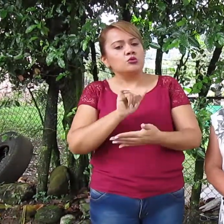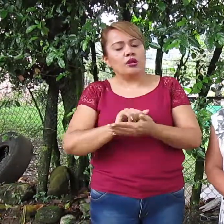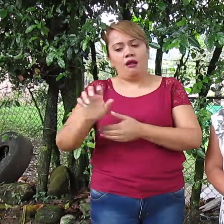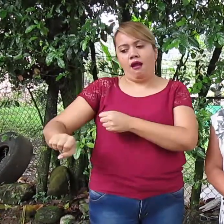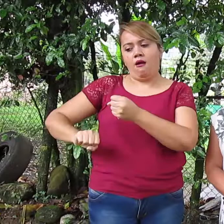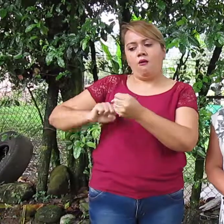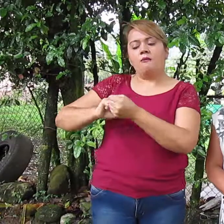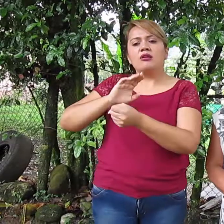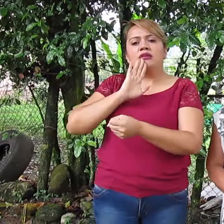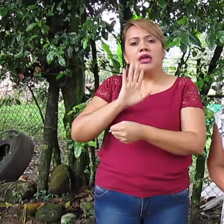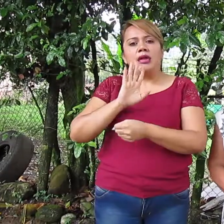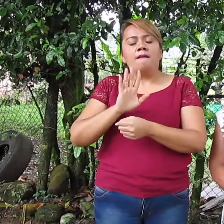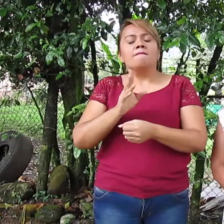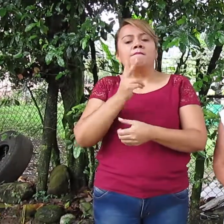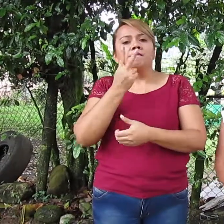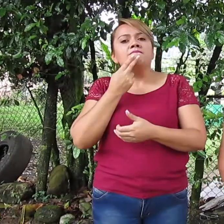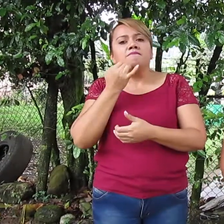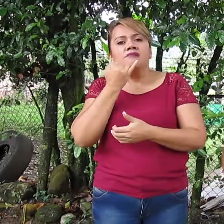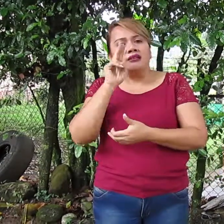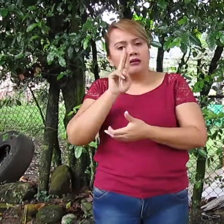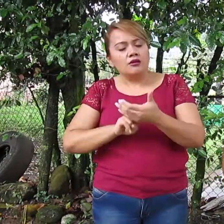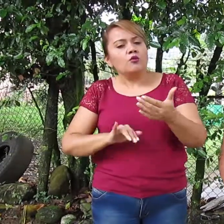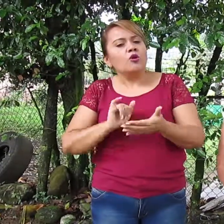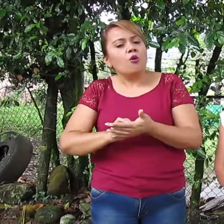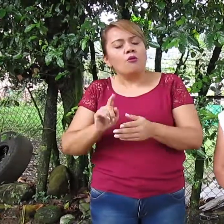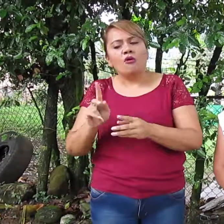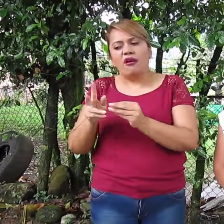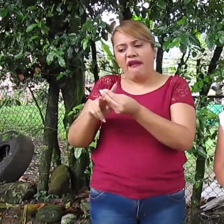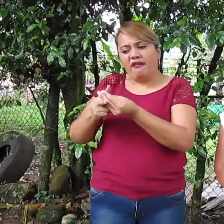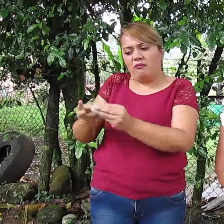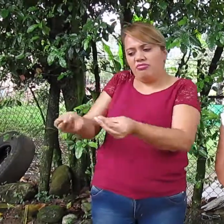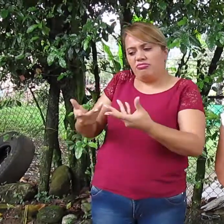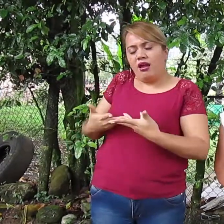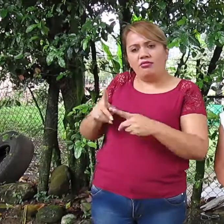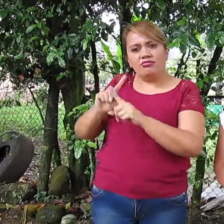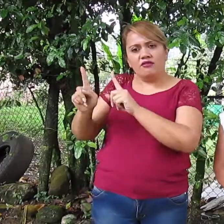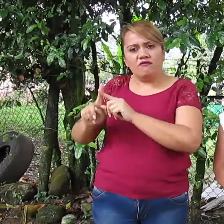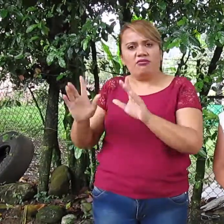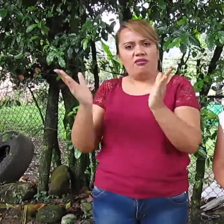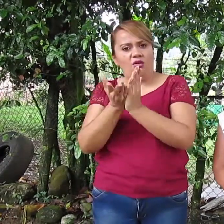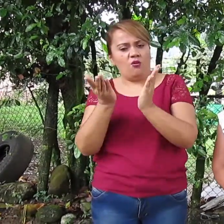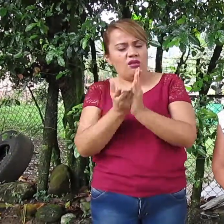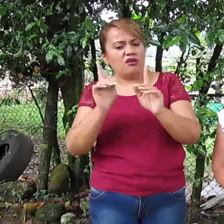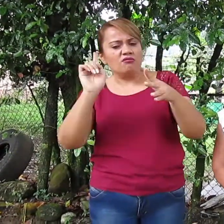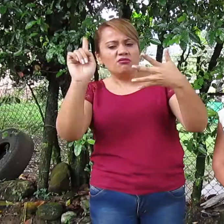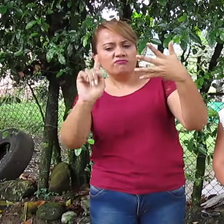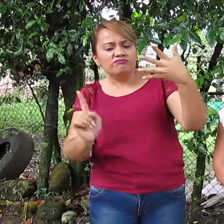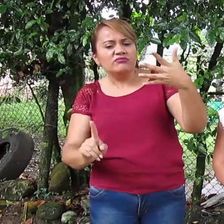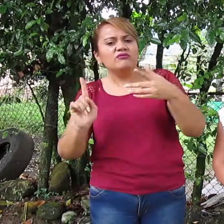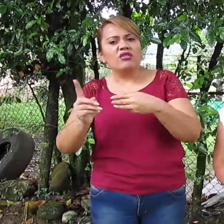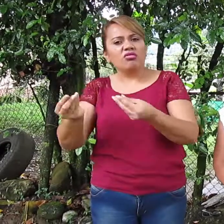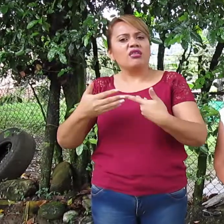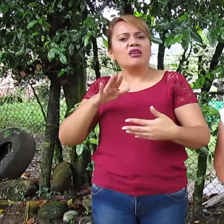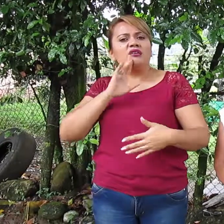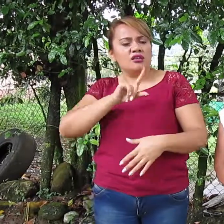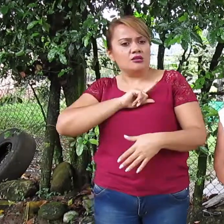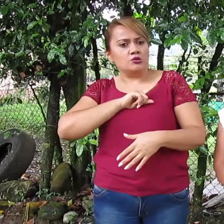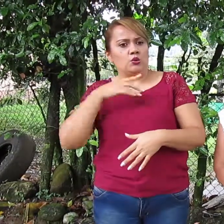acompañamiento de la oferta bilingüe, son esas herramientas educativas que nos han proporcionado